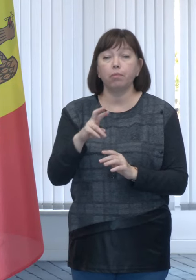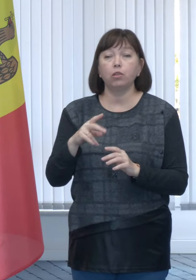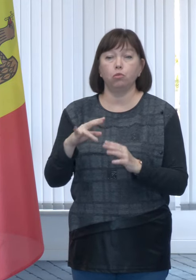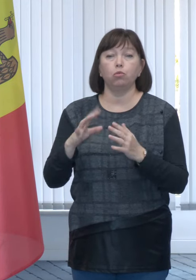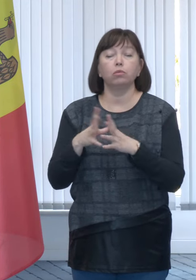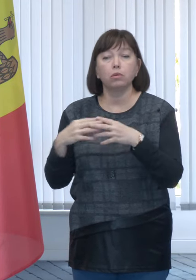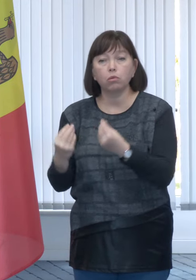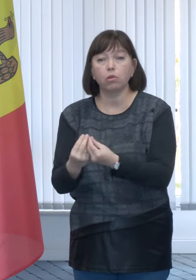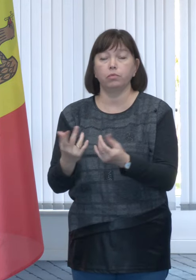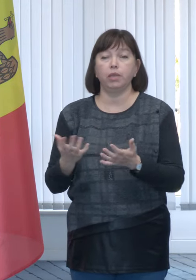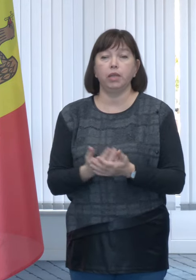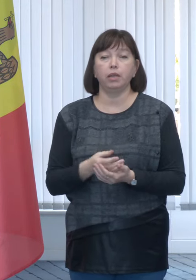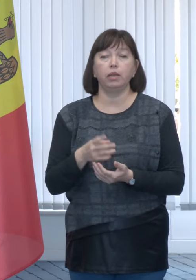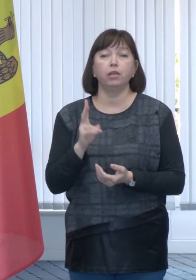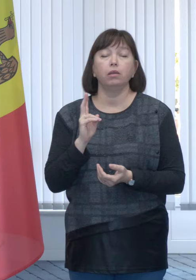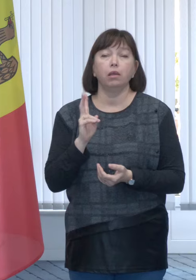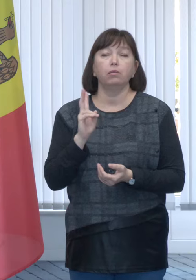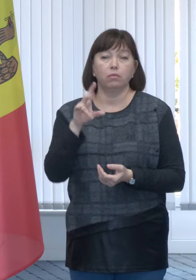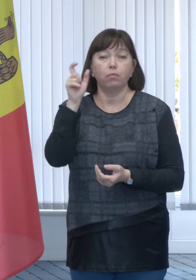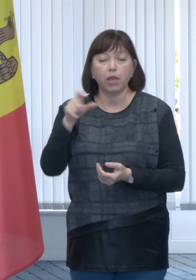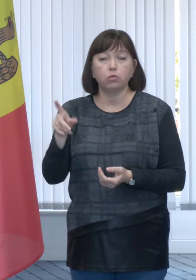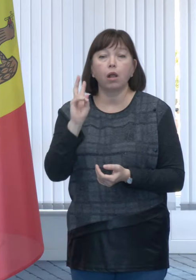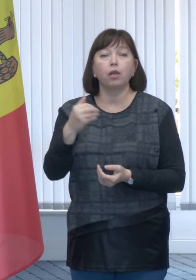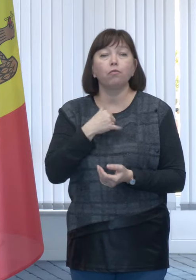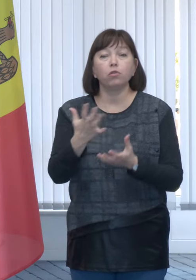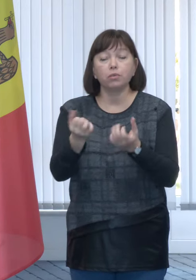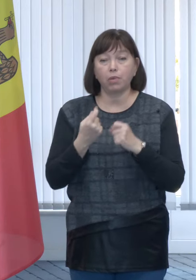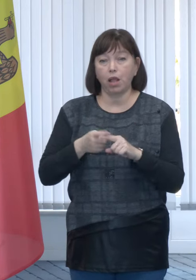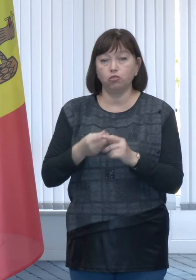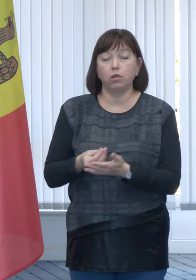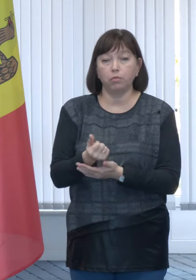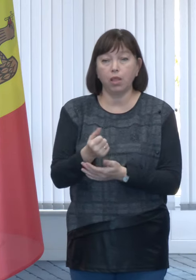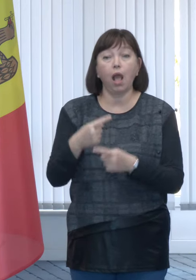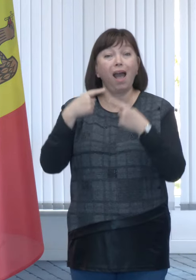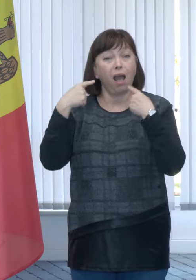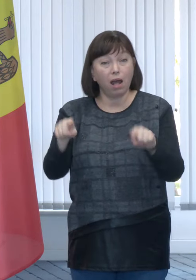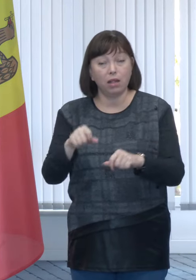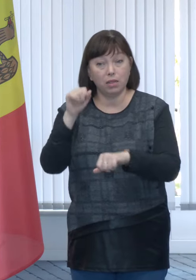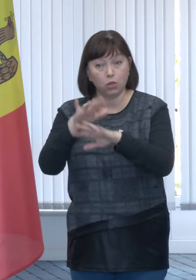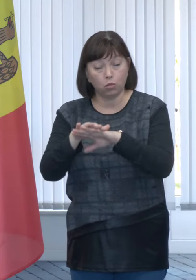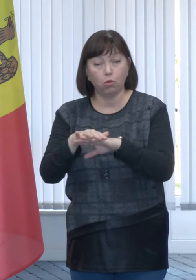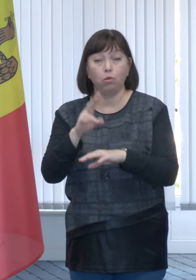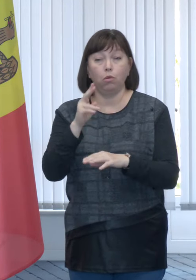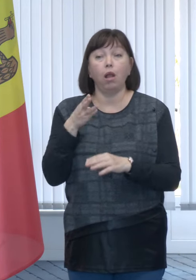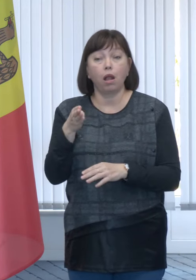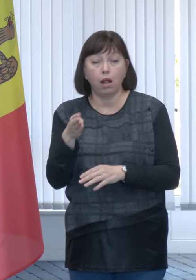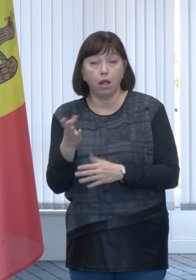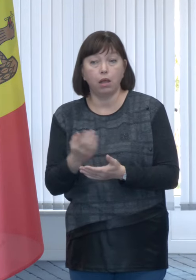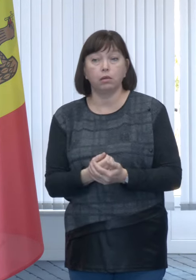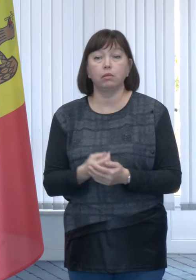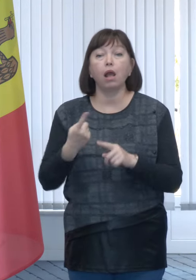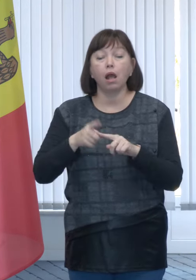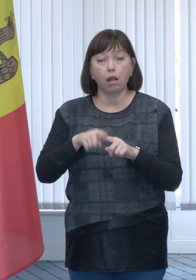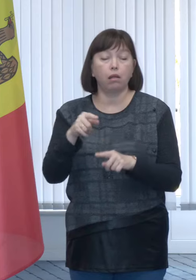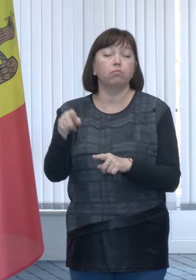pentru beneficiarii beneficiarii care vor să primească această plată pe un alt cont, pe un alt card pe